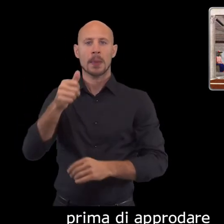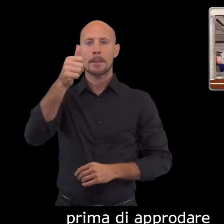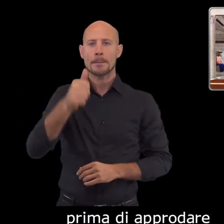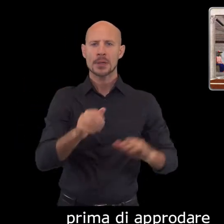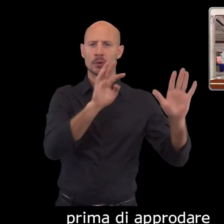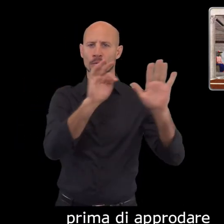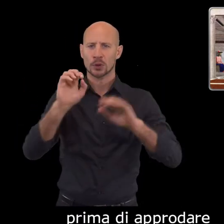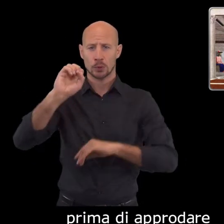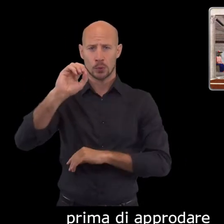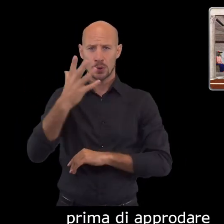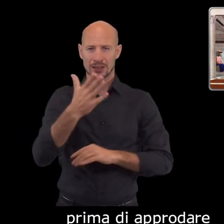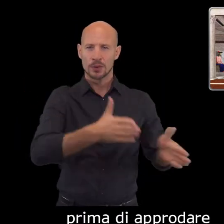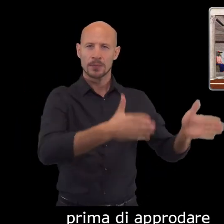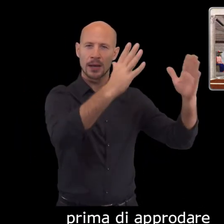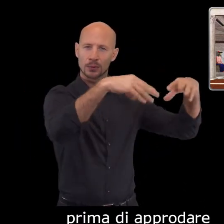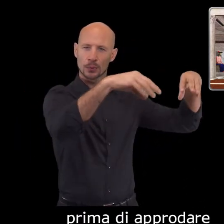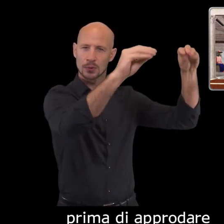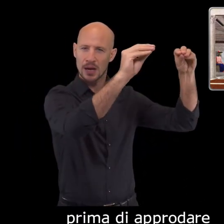Nazionale delle Marche verso il 1915.